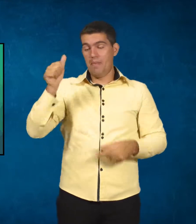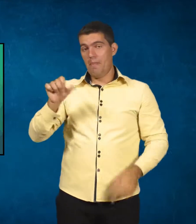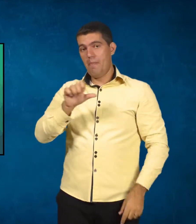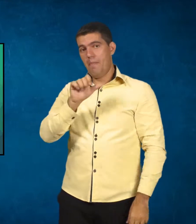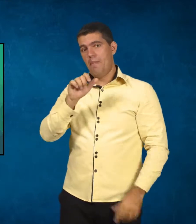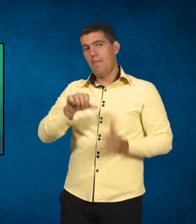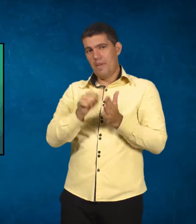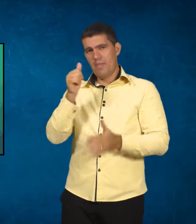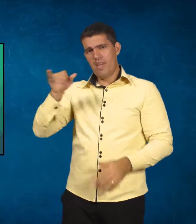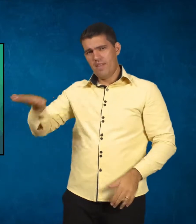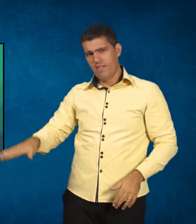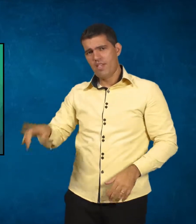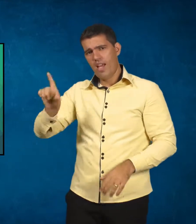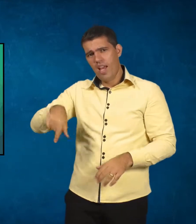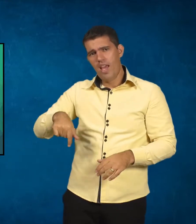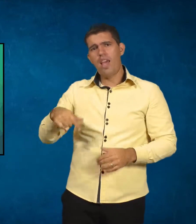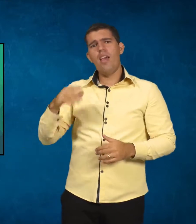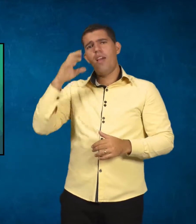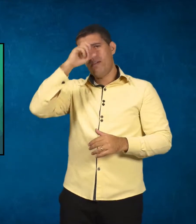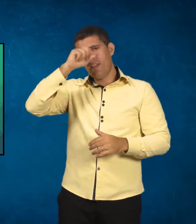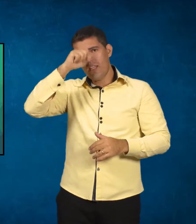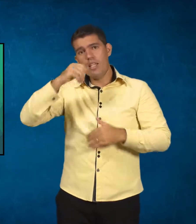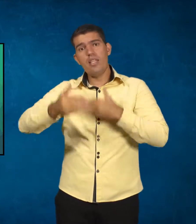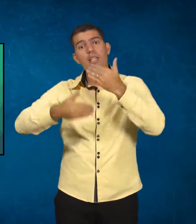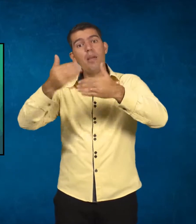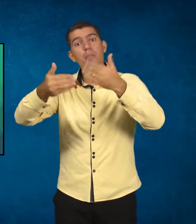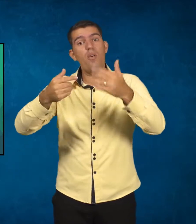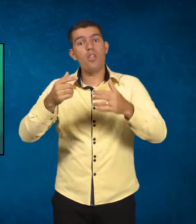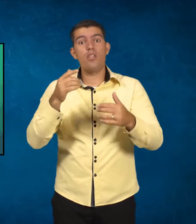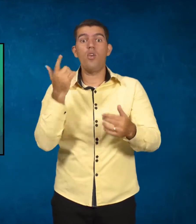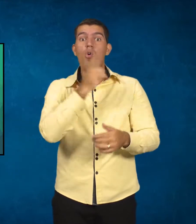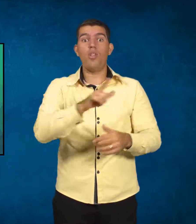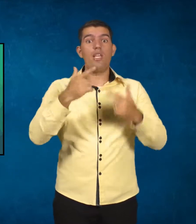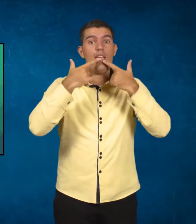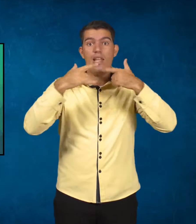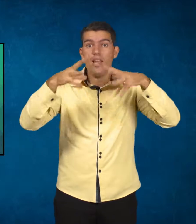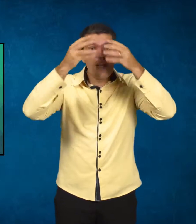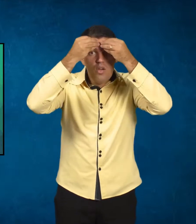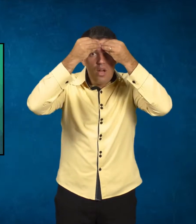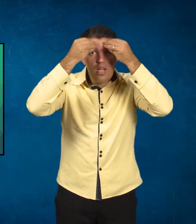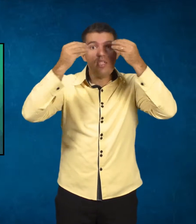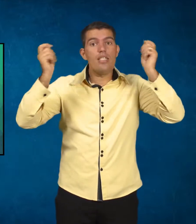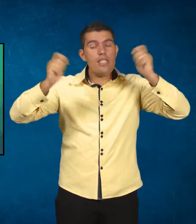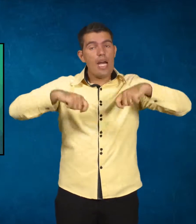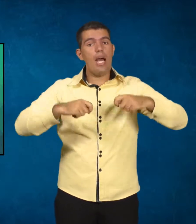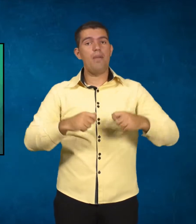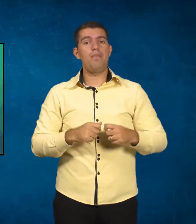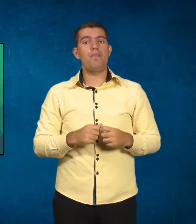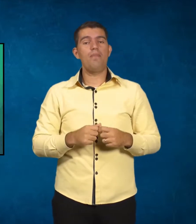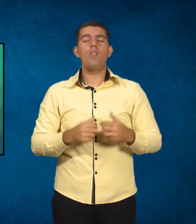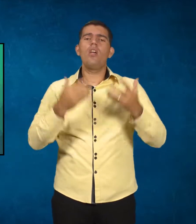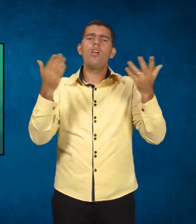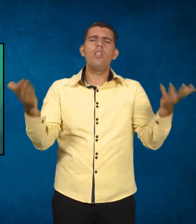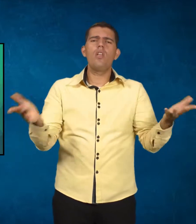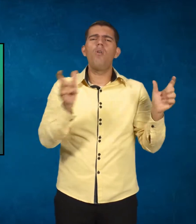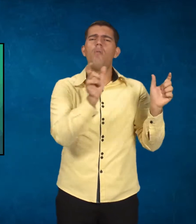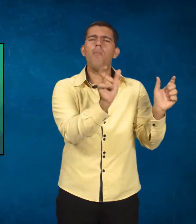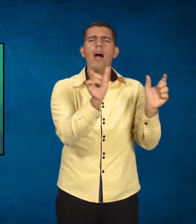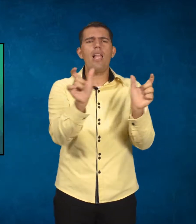ação e aí mais tarde a criança já atinge o estágio da linguagem, sendo suficiente para aprender. Ou seja, as palavras, elas são